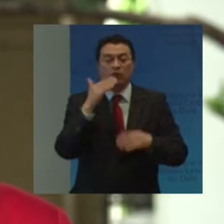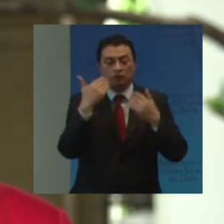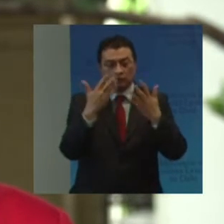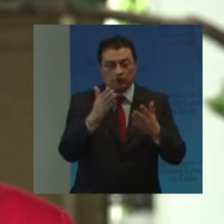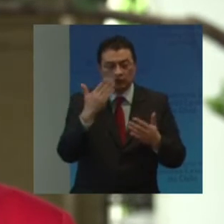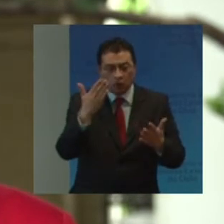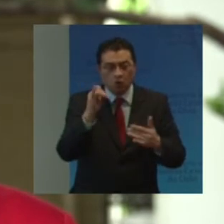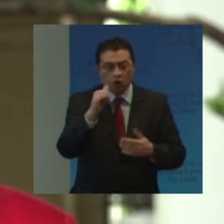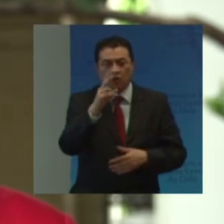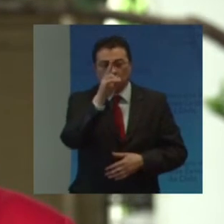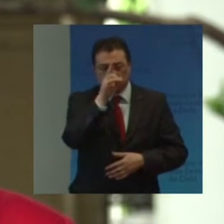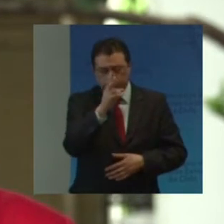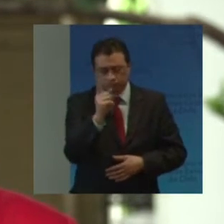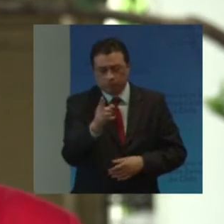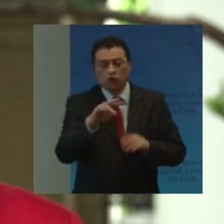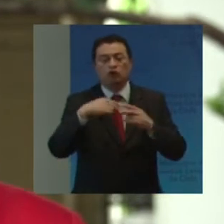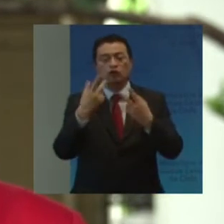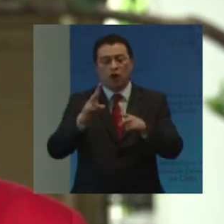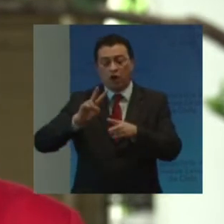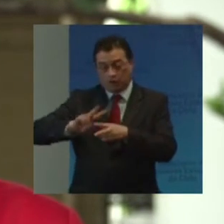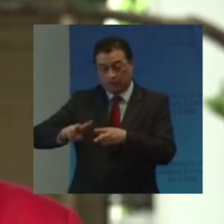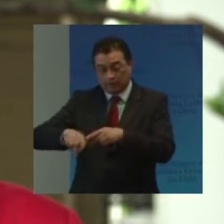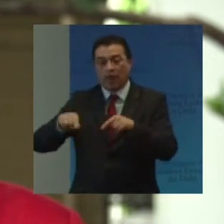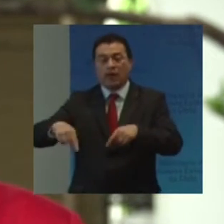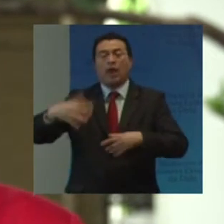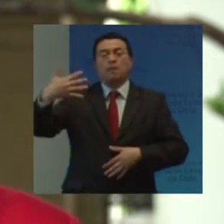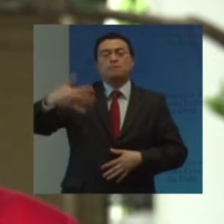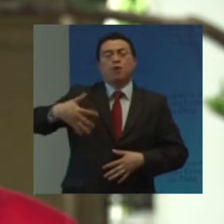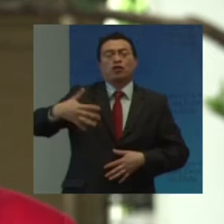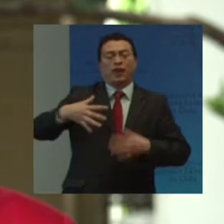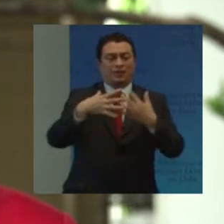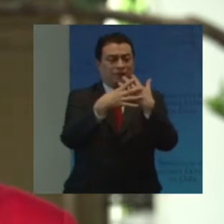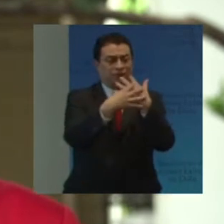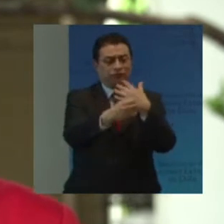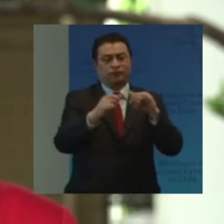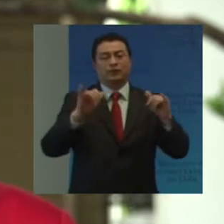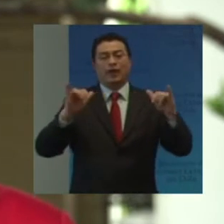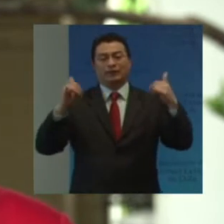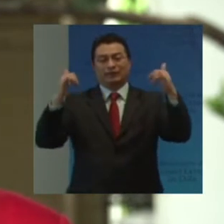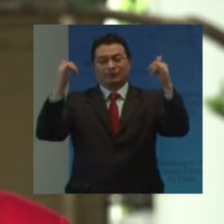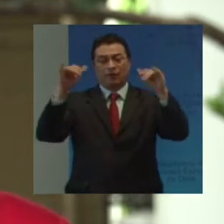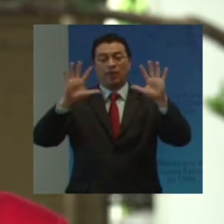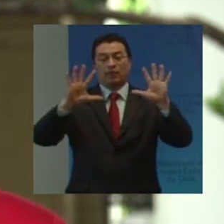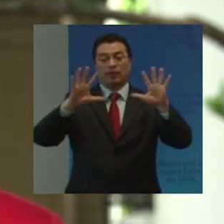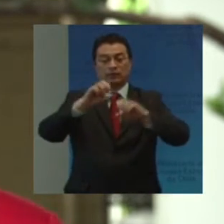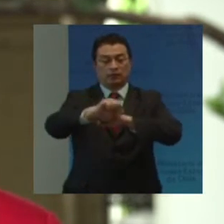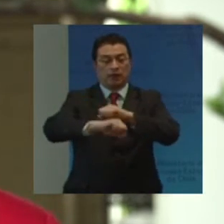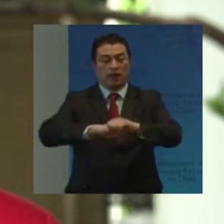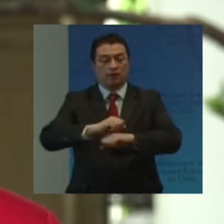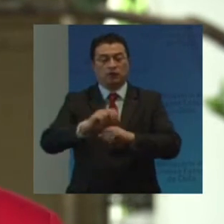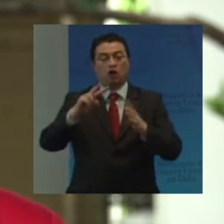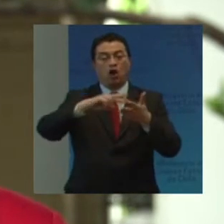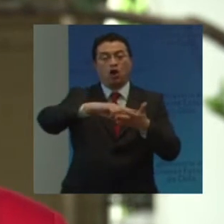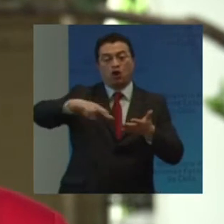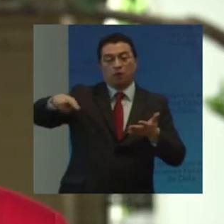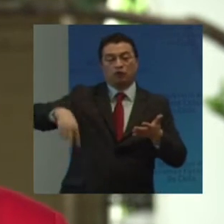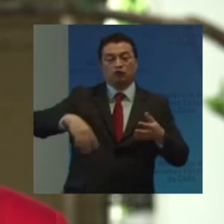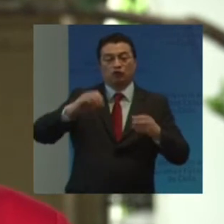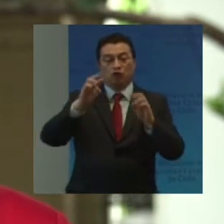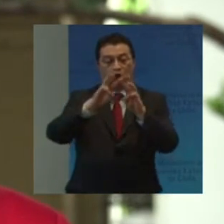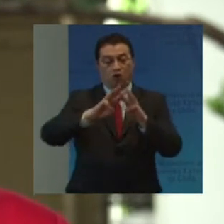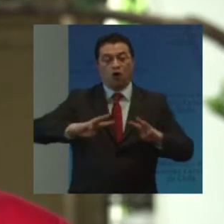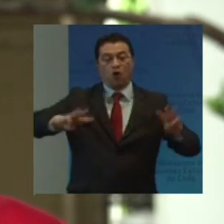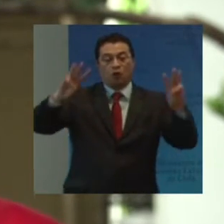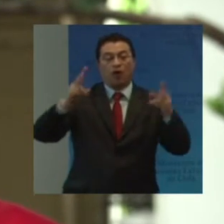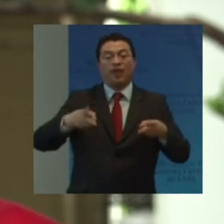Reconocimiento Ante la realización De este importante evento Para conmemorar El décimo aniversario De la Convención De Naciones Unidas